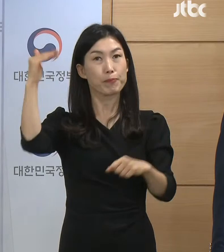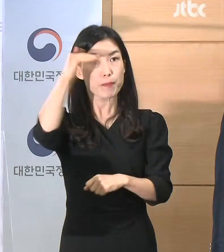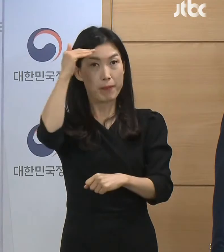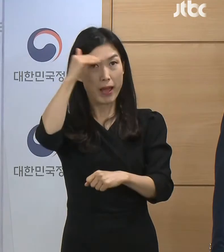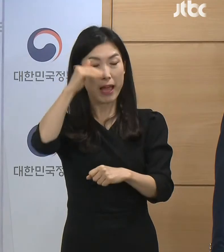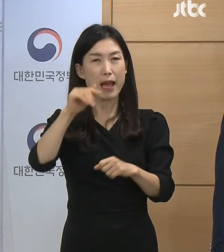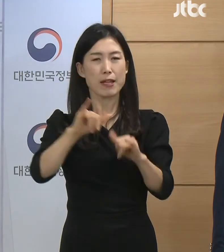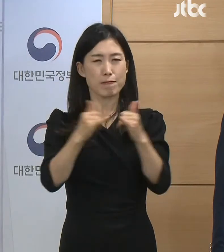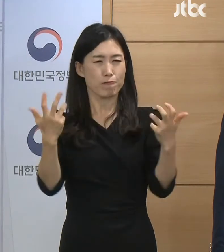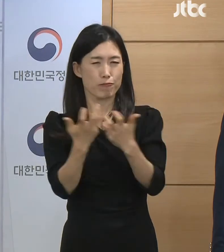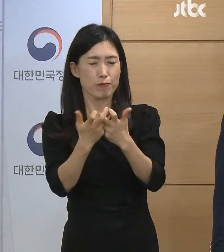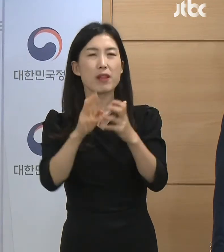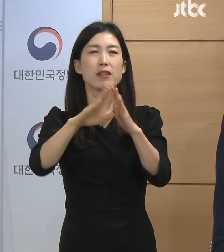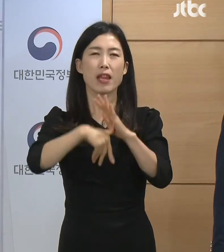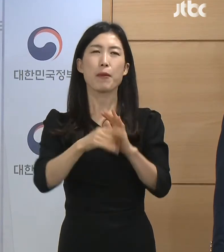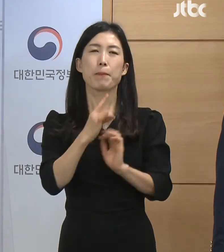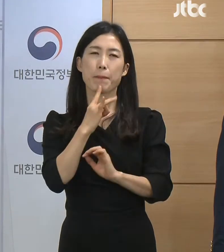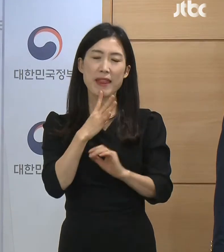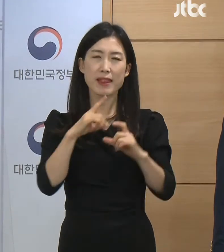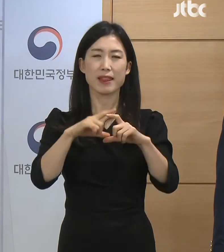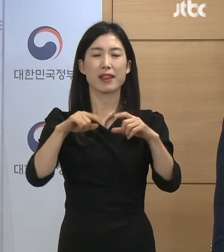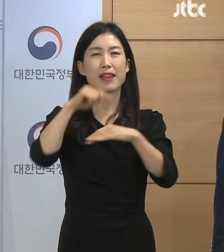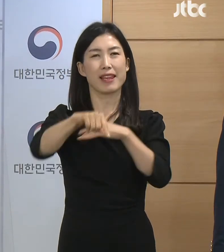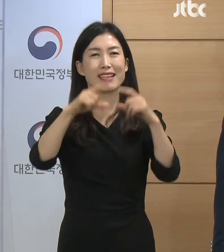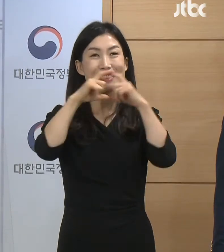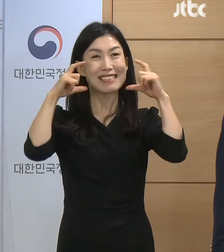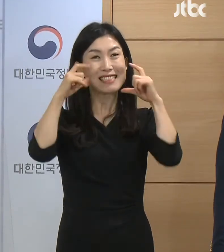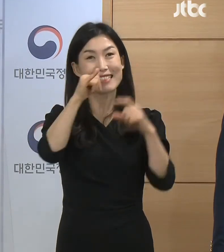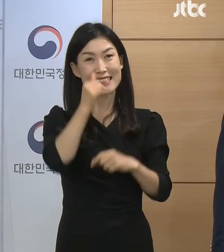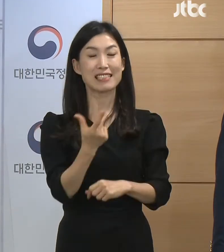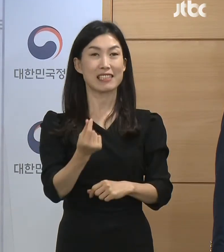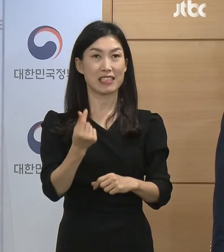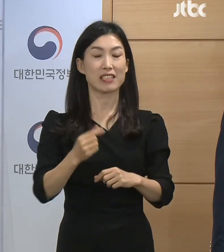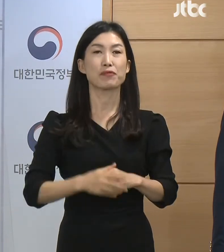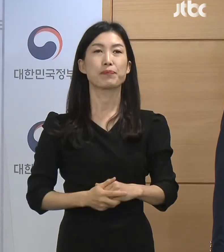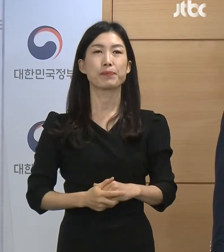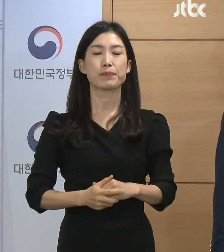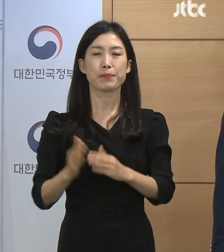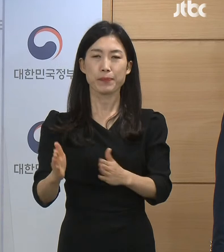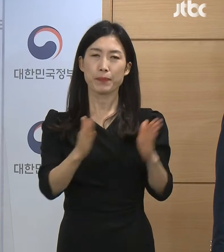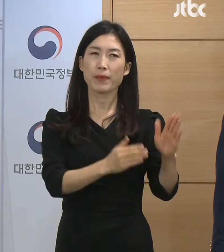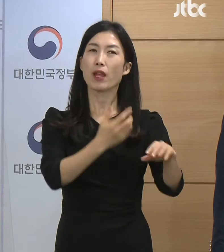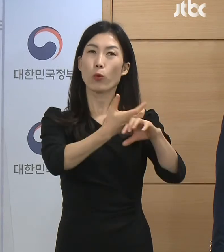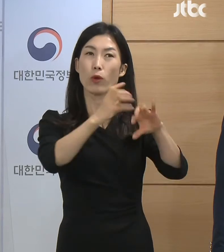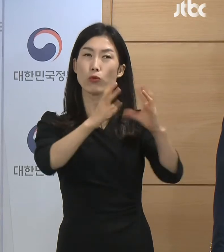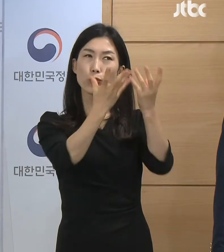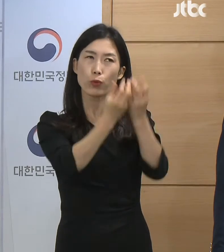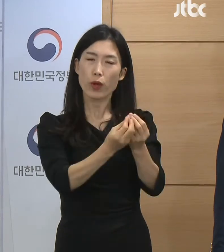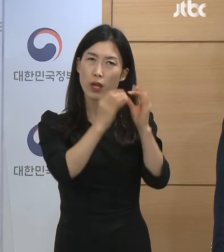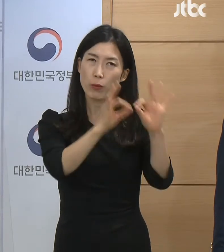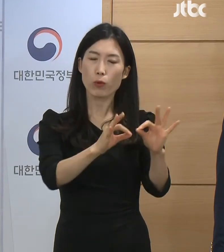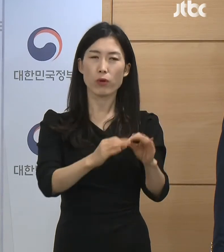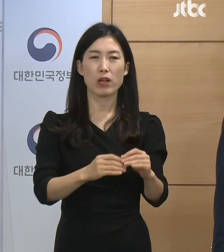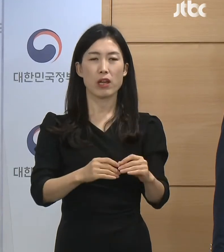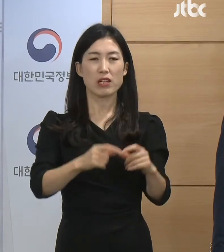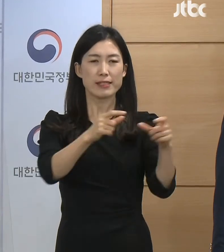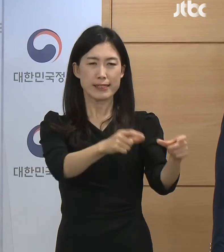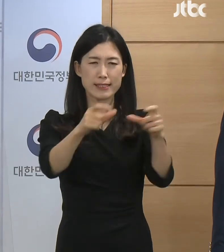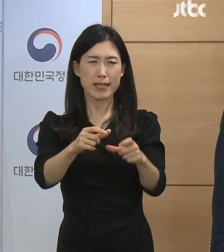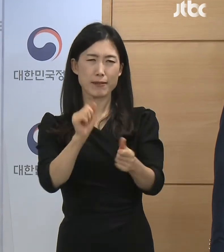실외 착용 의무가 있는 상황입니다. 해외 사례에서 보았던 지역 봉쇄,